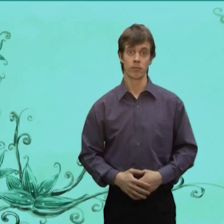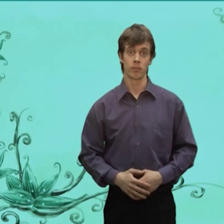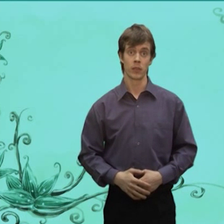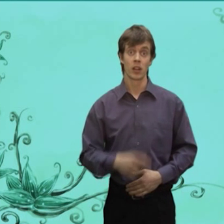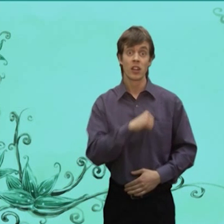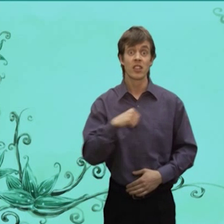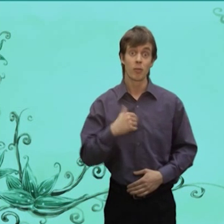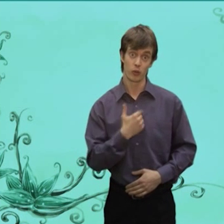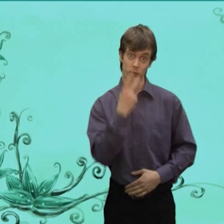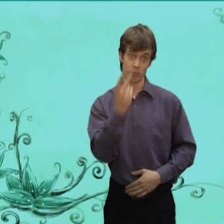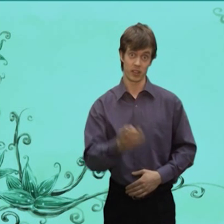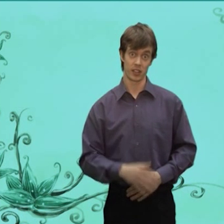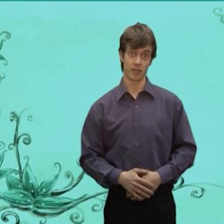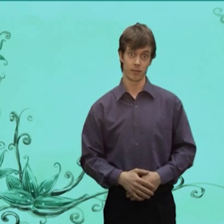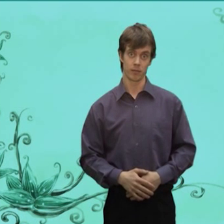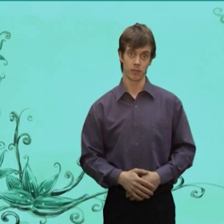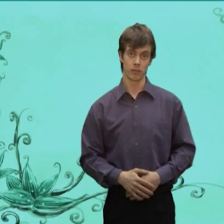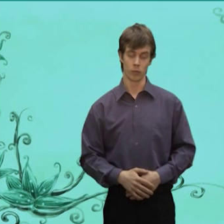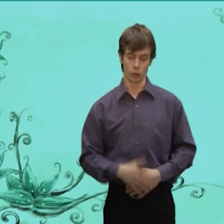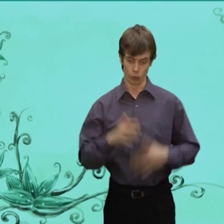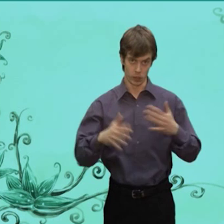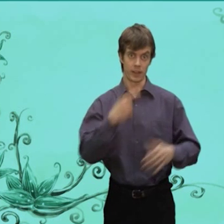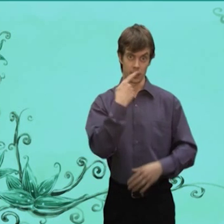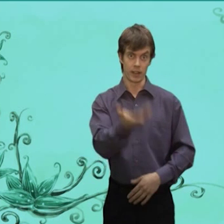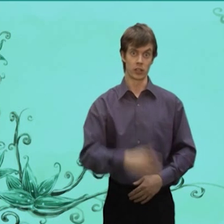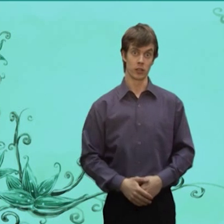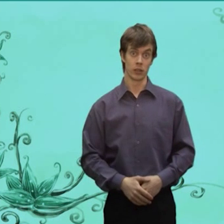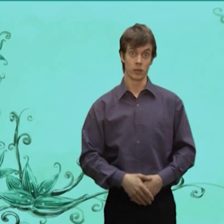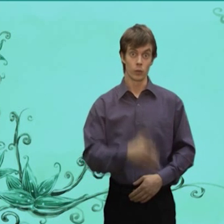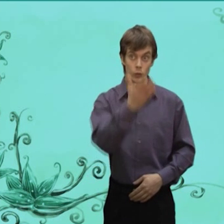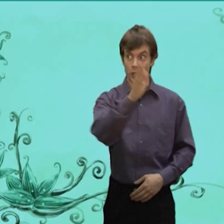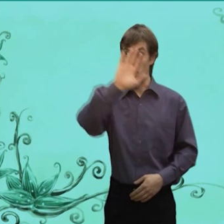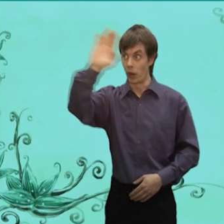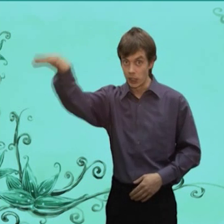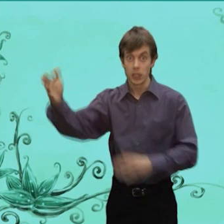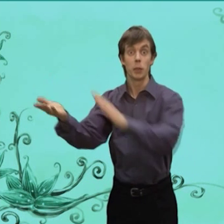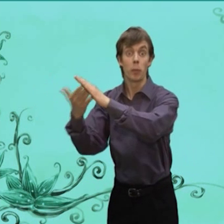Сам их Дожидаюсь А ты сходи Позови их